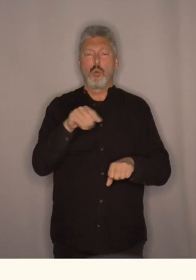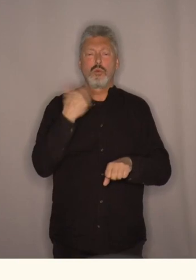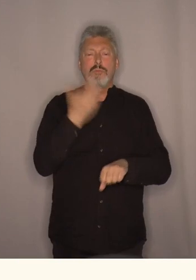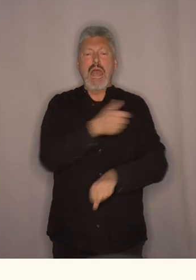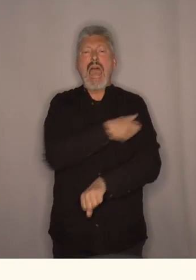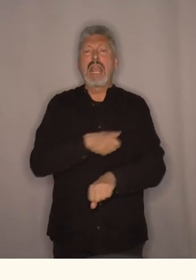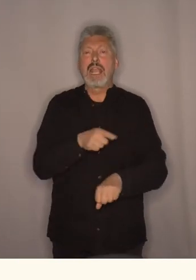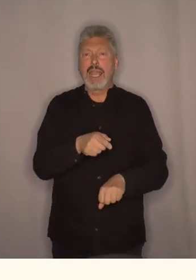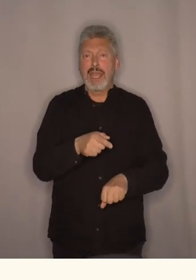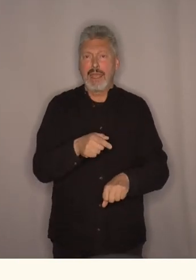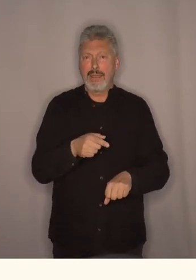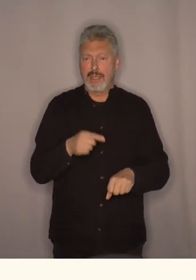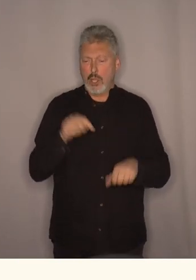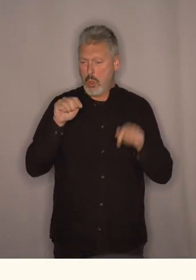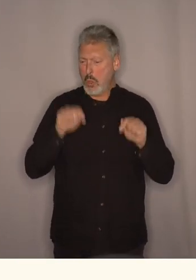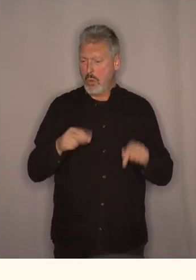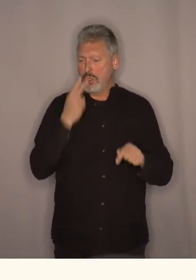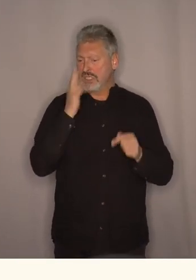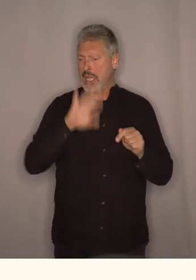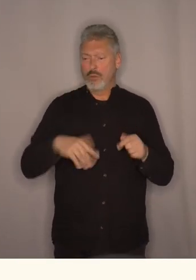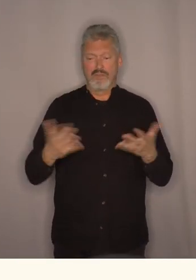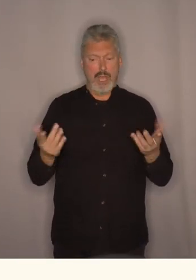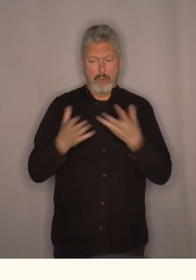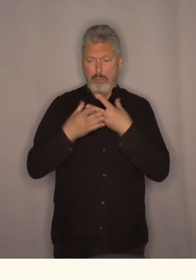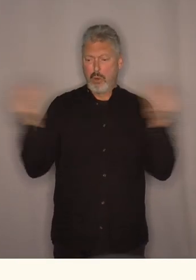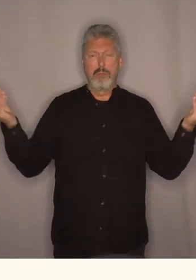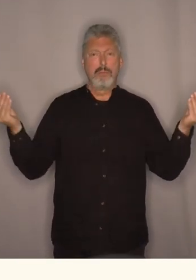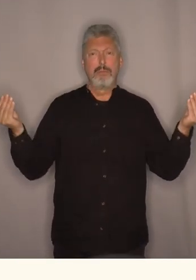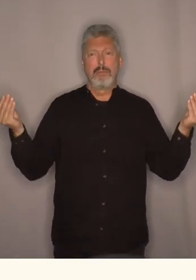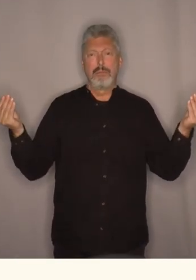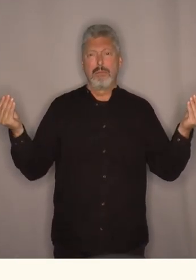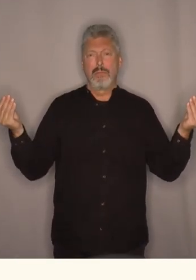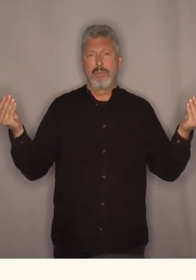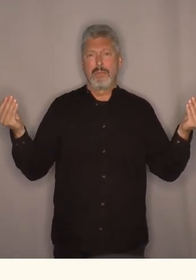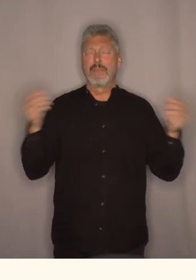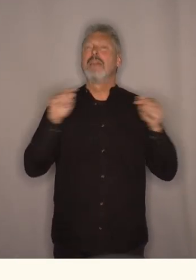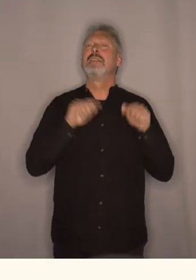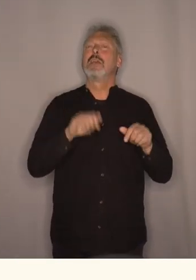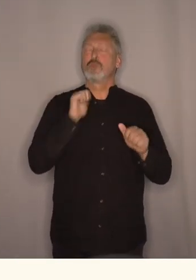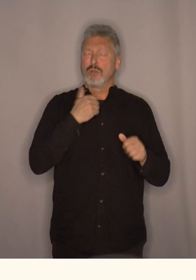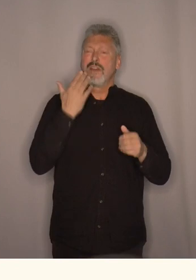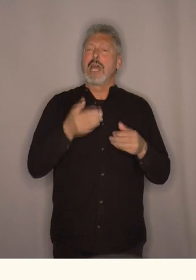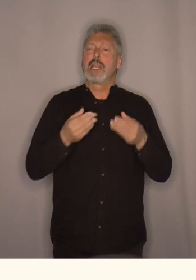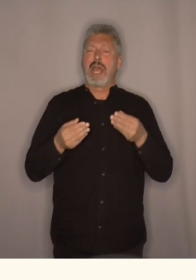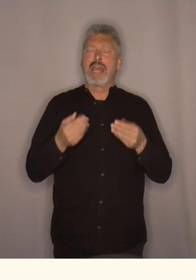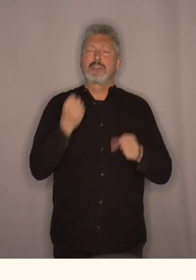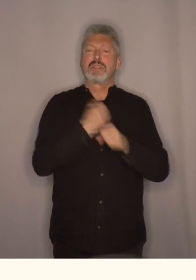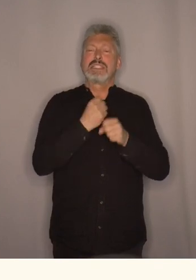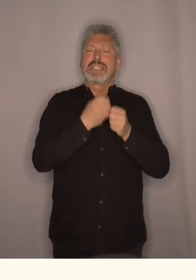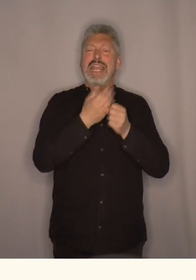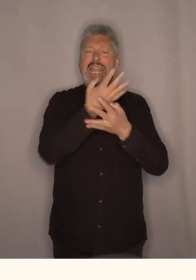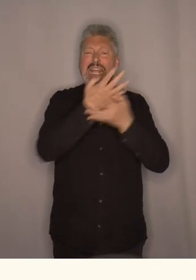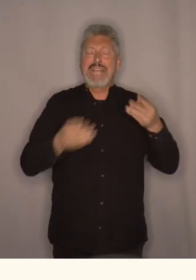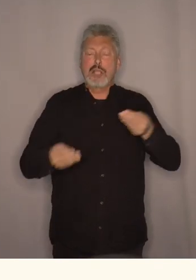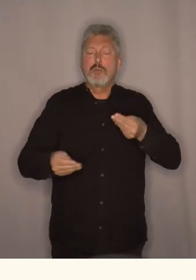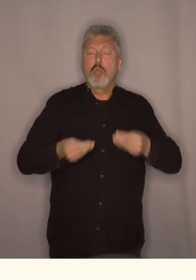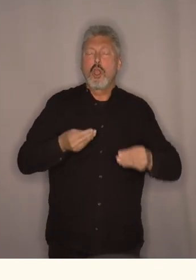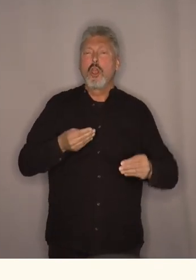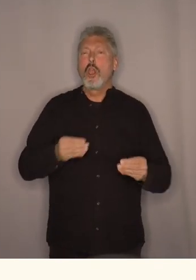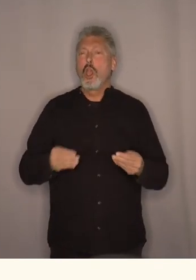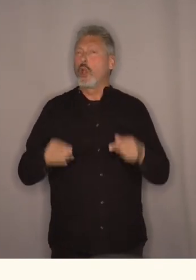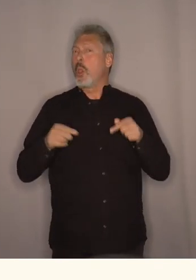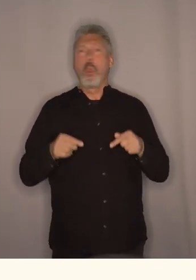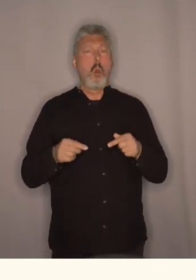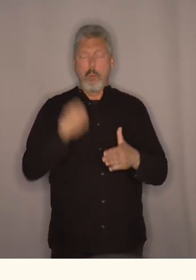det virker i noen grad å være forsvunnet. Og så det som skulle være et myk sikkerhetsnett det har for noen blitt så hardt